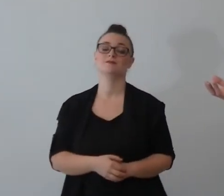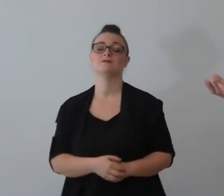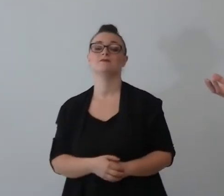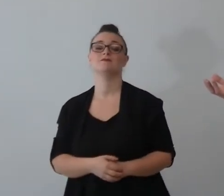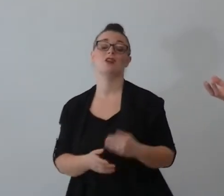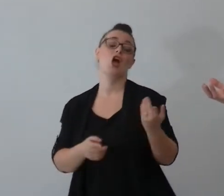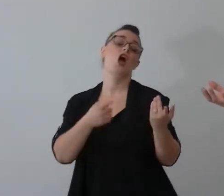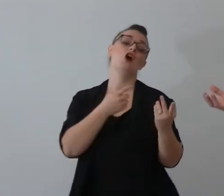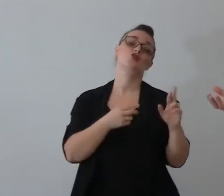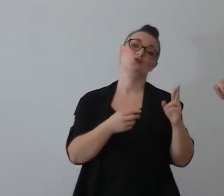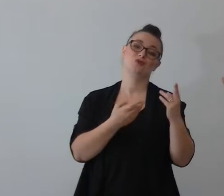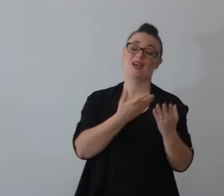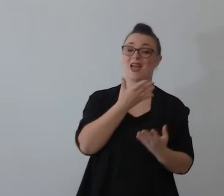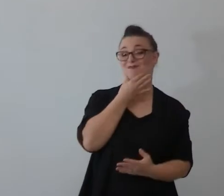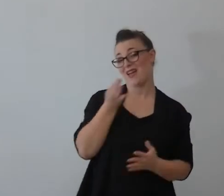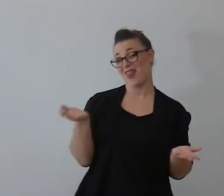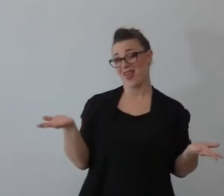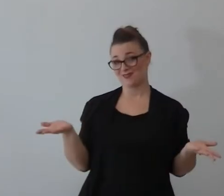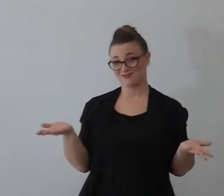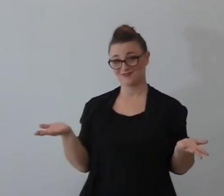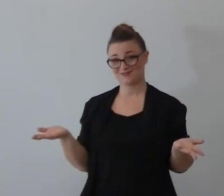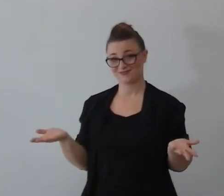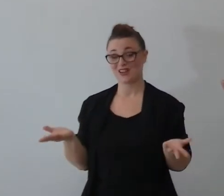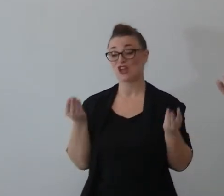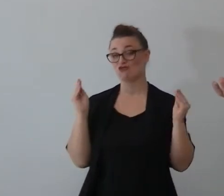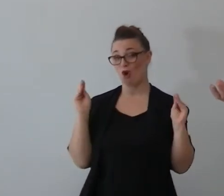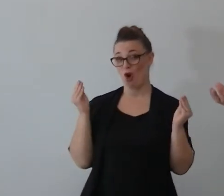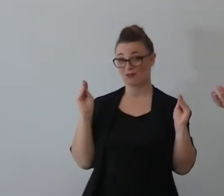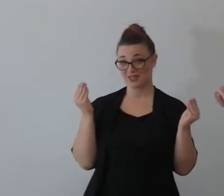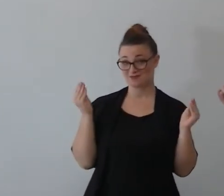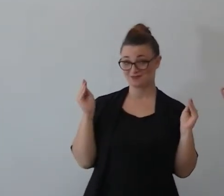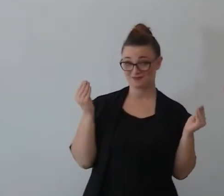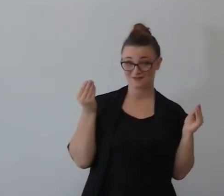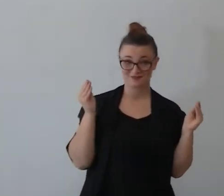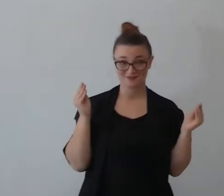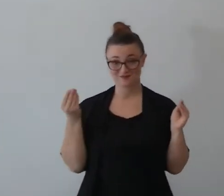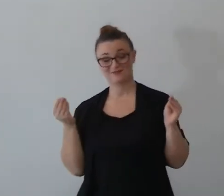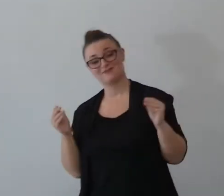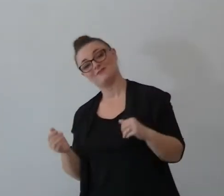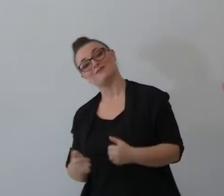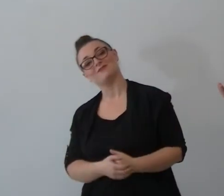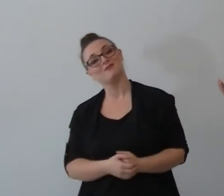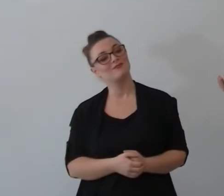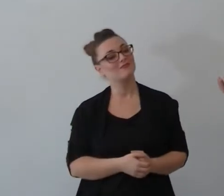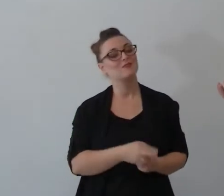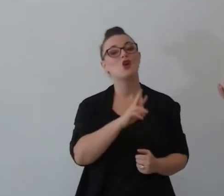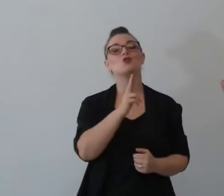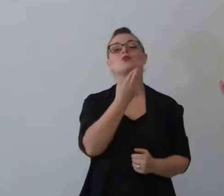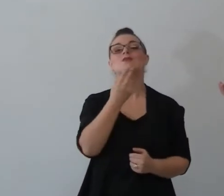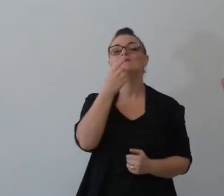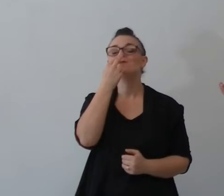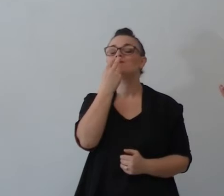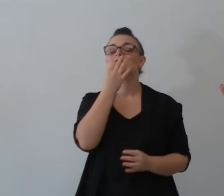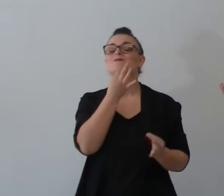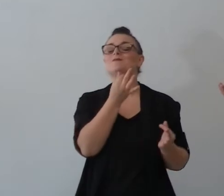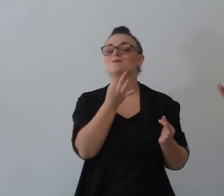è bella Ruth è giovane Ruth è profumata e